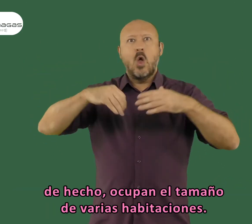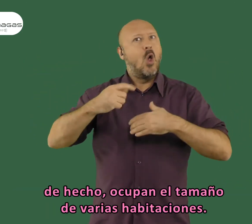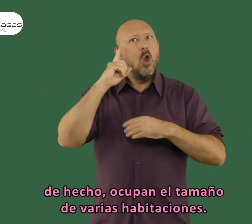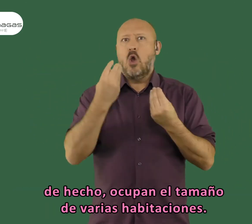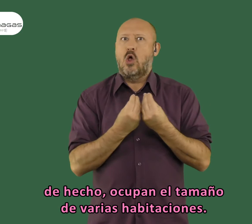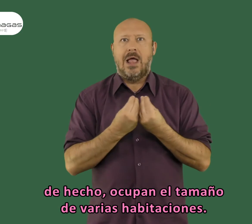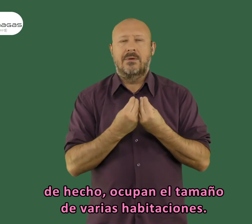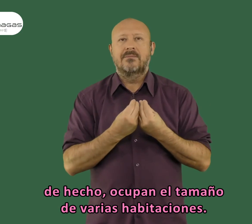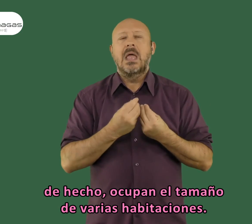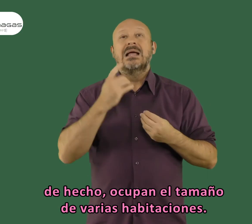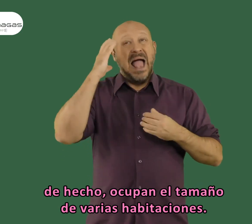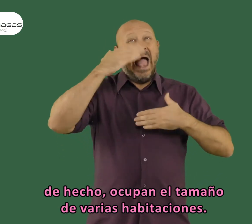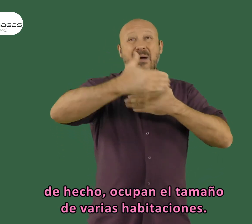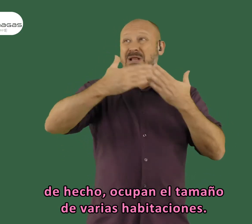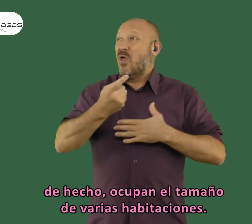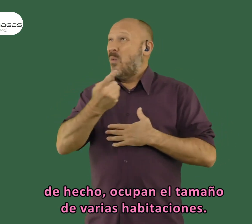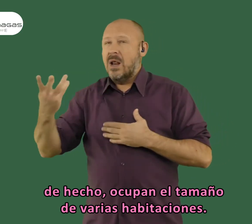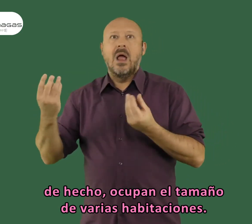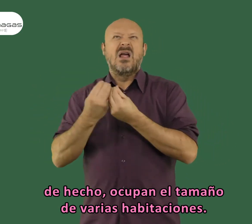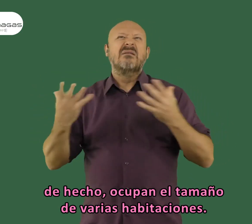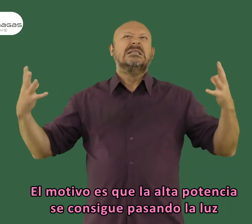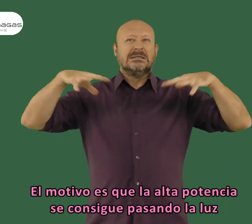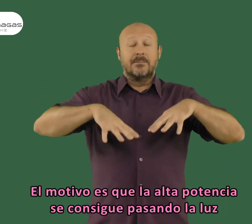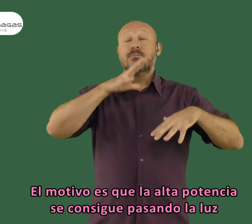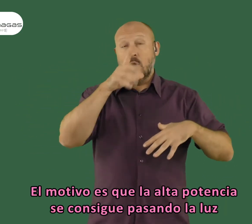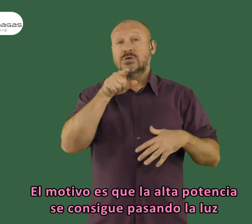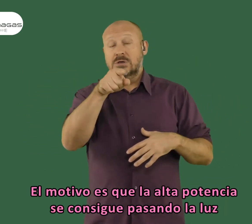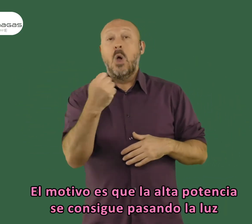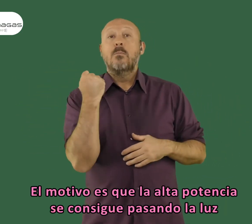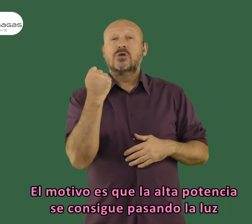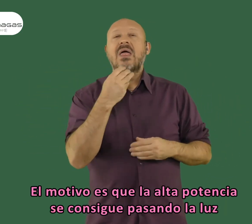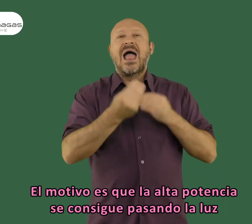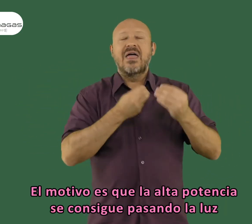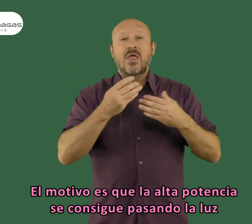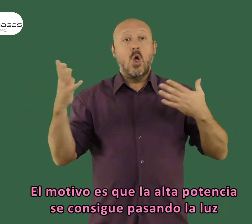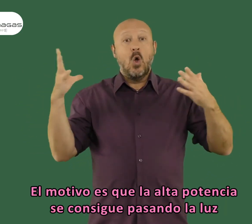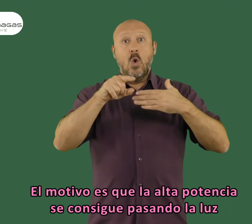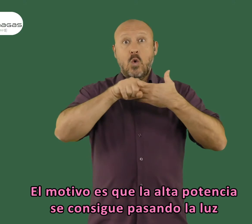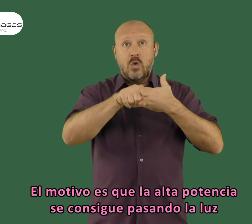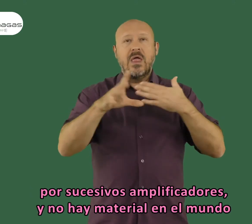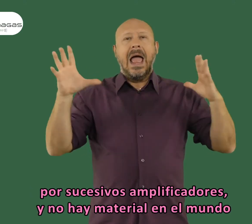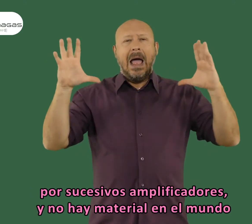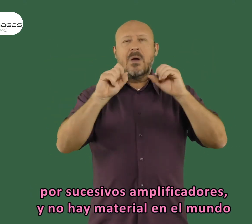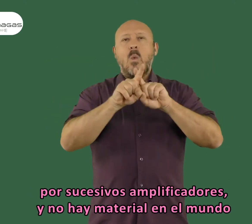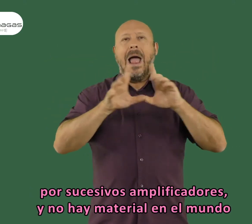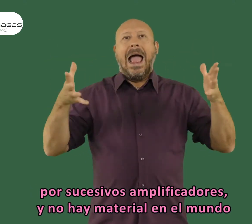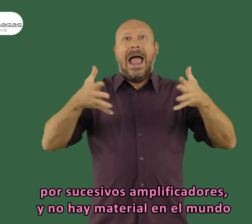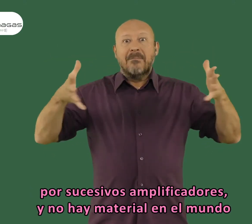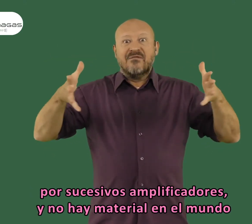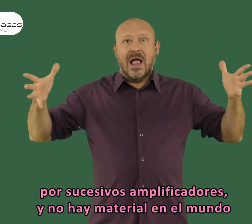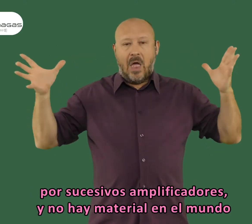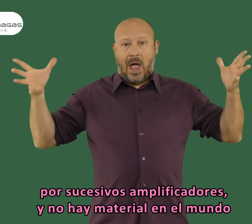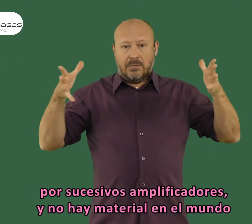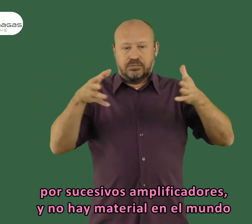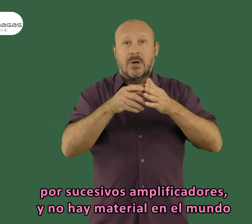no cabrían en una habitación. De hecho, ocupan el tamaño de varias habitaciones. El motivo es que la alta potencia se consigue haciendo pasar la luz por sucesivos